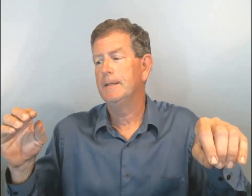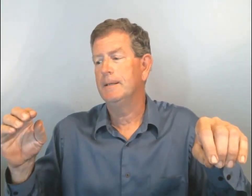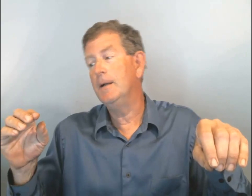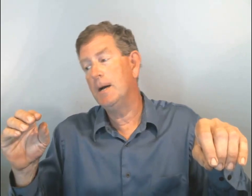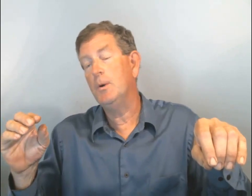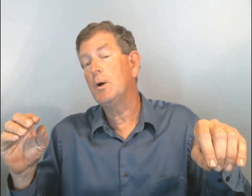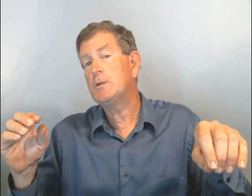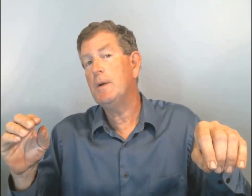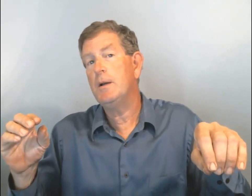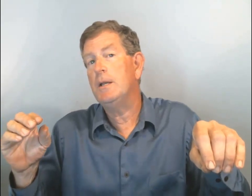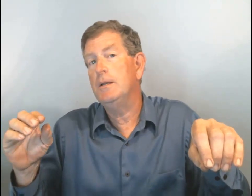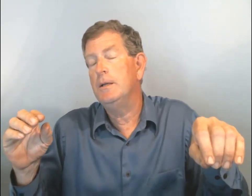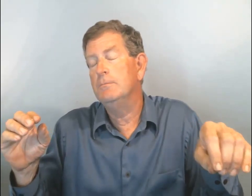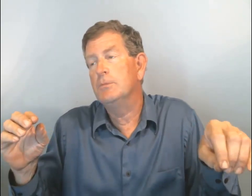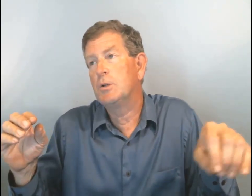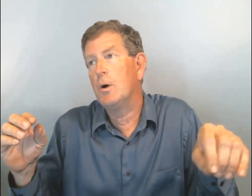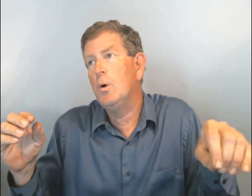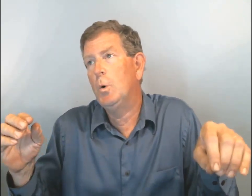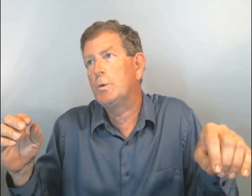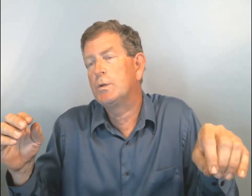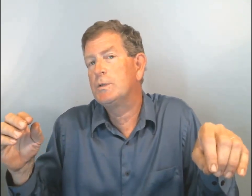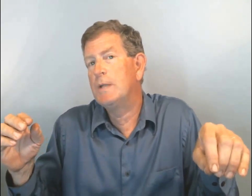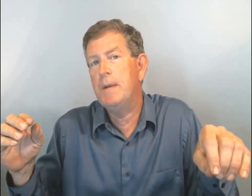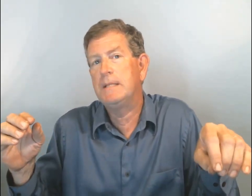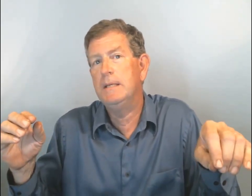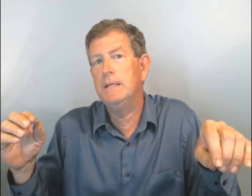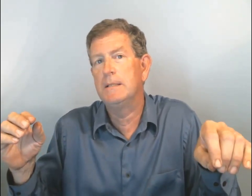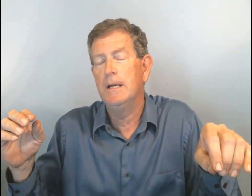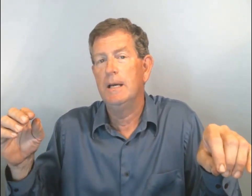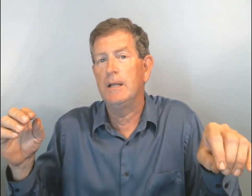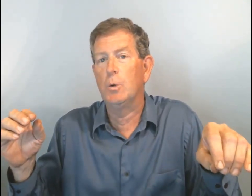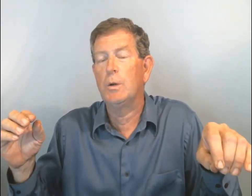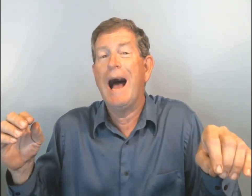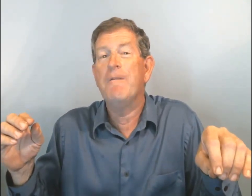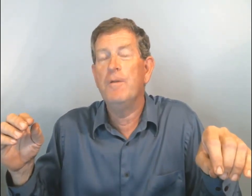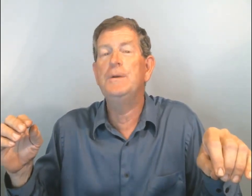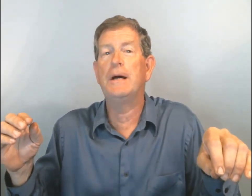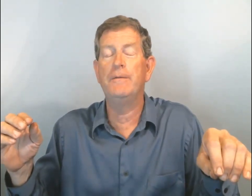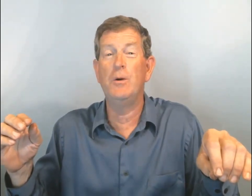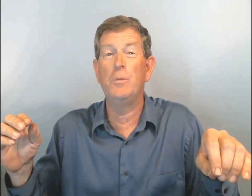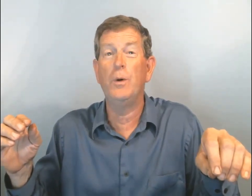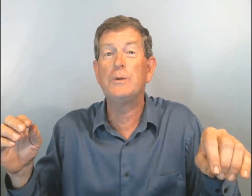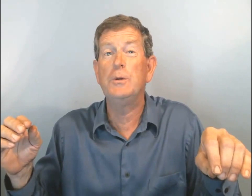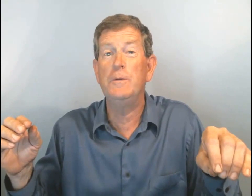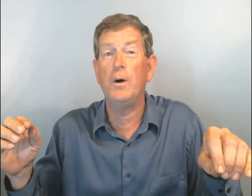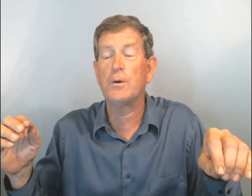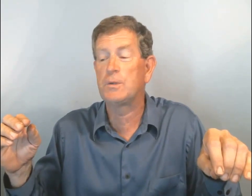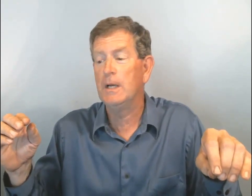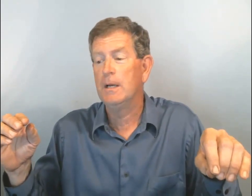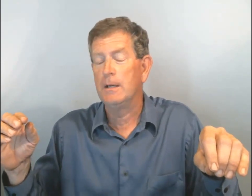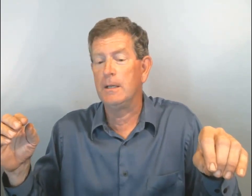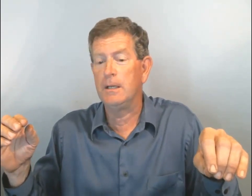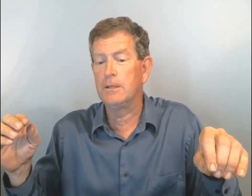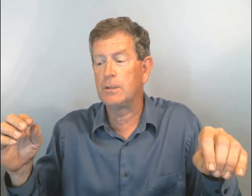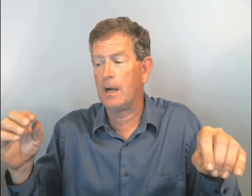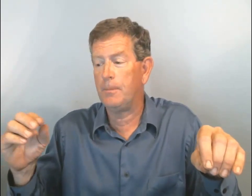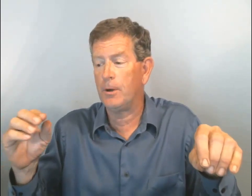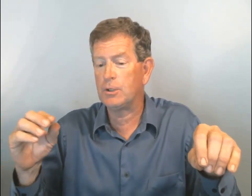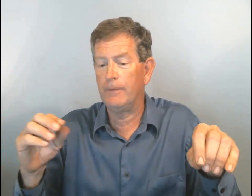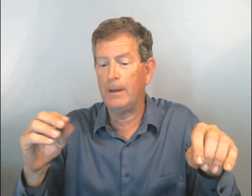l'homme, heureusement, il se rend compte de ces bêtises. Et donc, avant d'arriver au point du divorce, il se rapproche de la femme